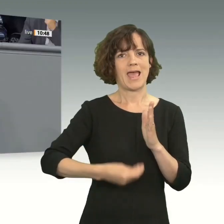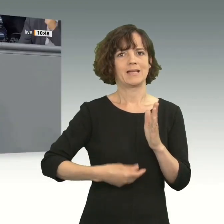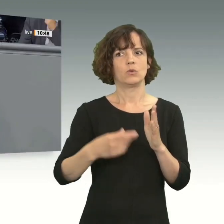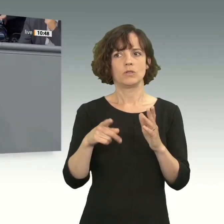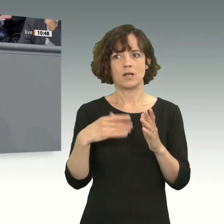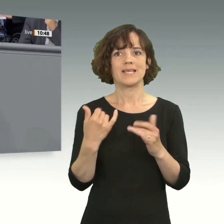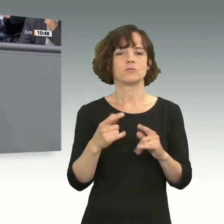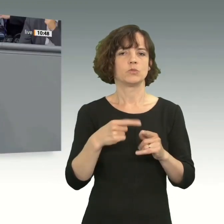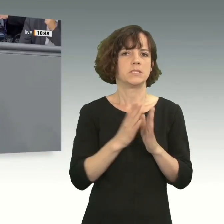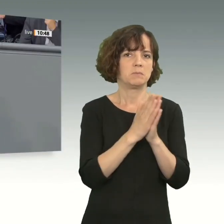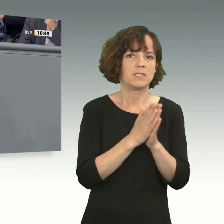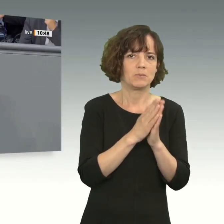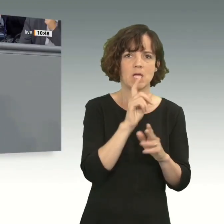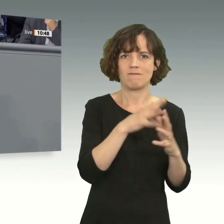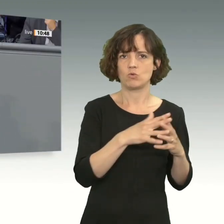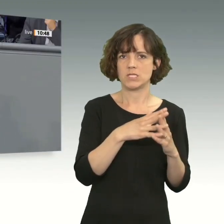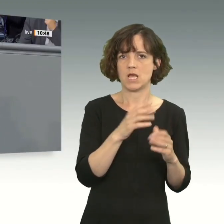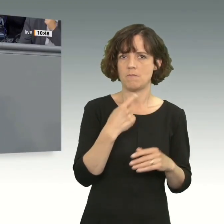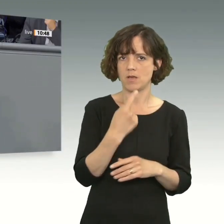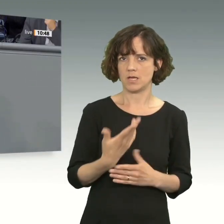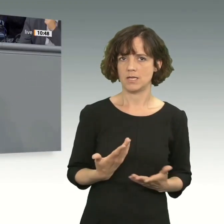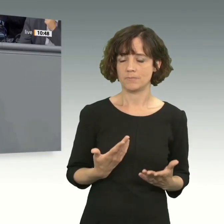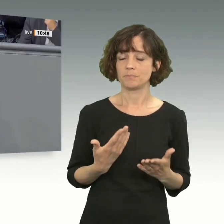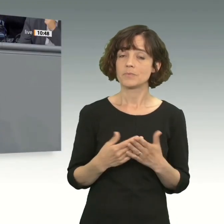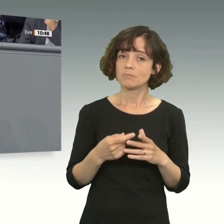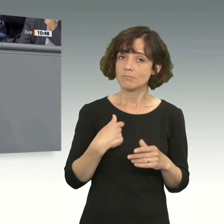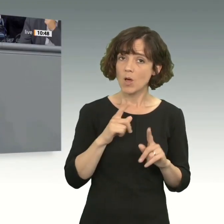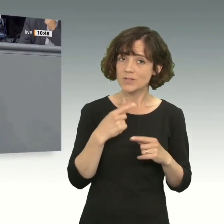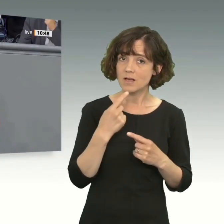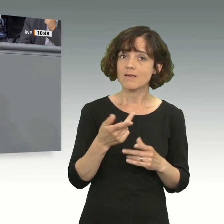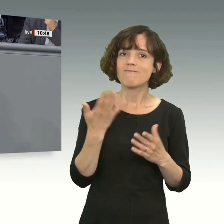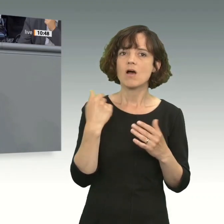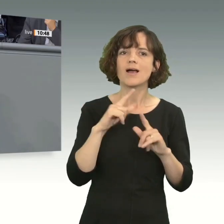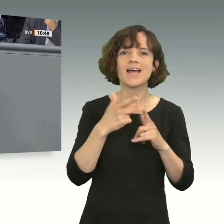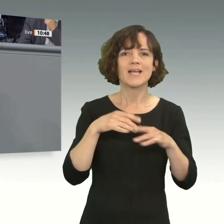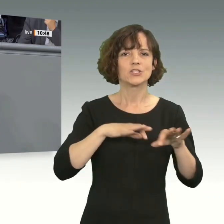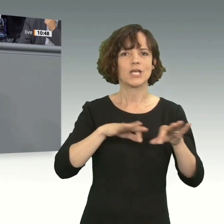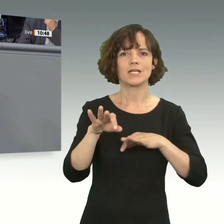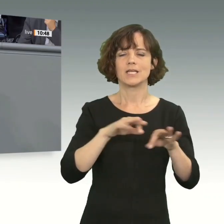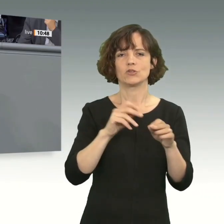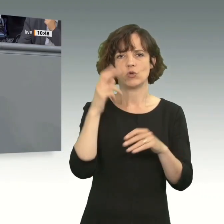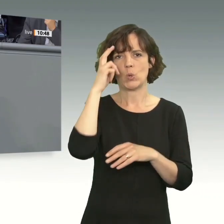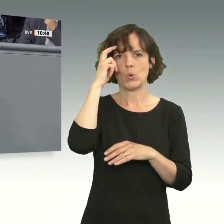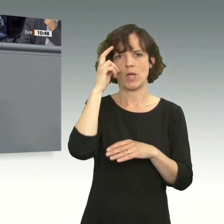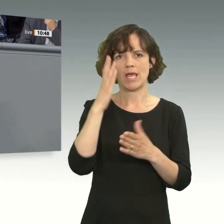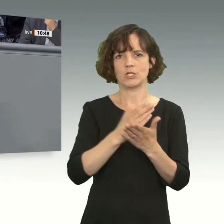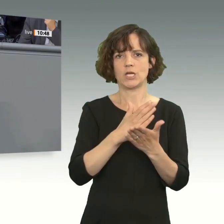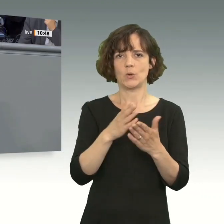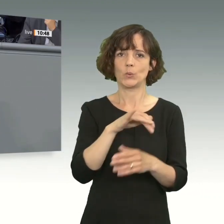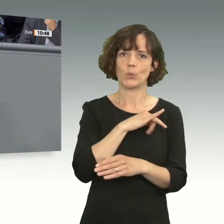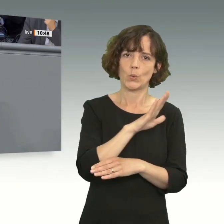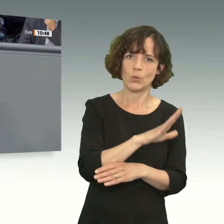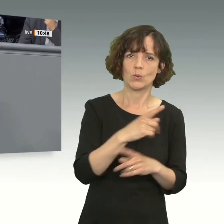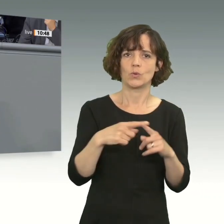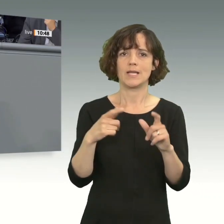Und deshalb sage ich genauso, es war eben keine strategische Weitsicht der Grünen und